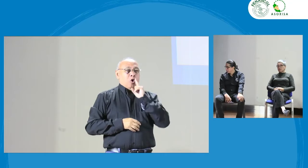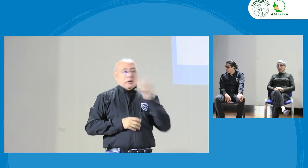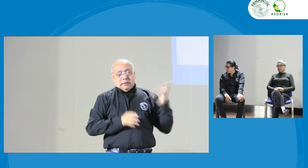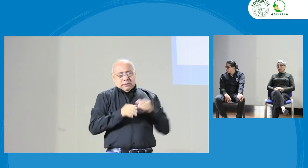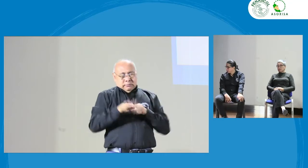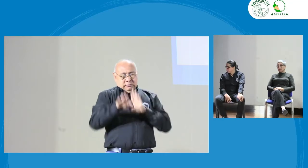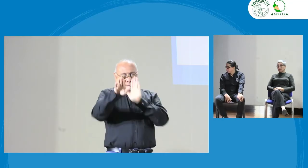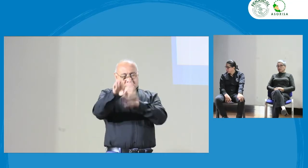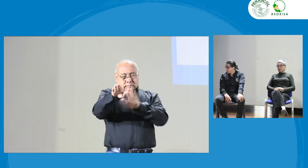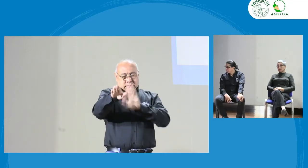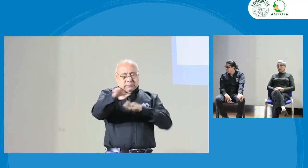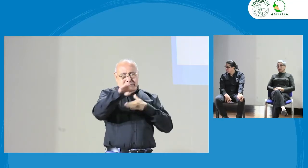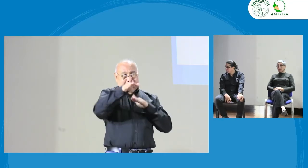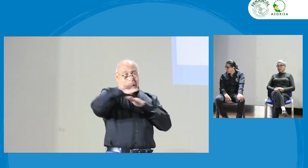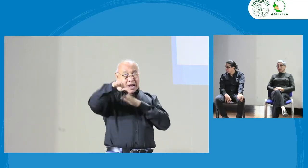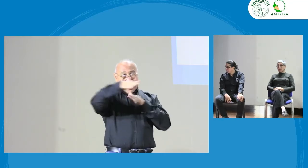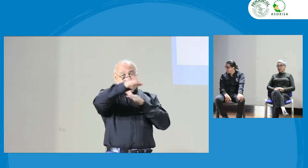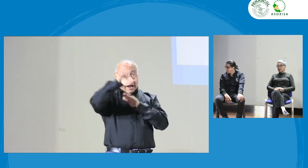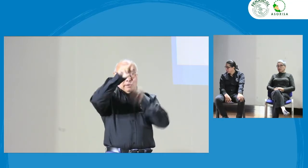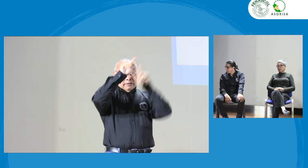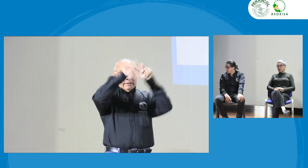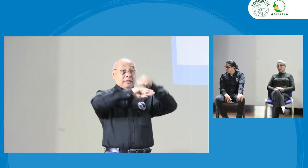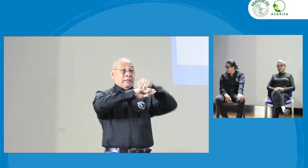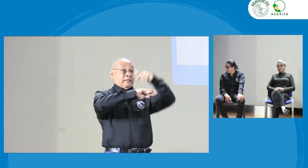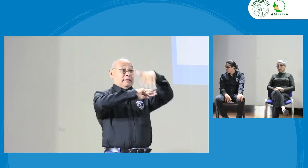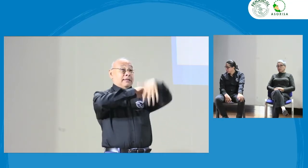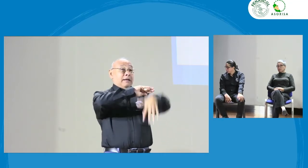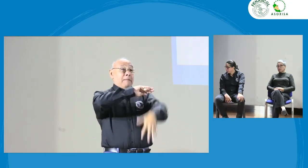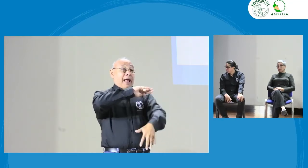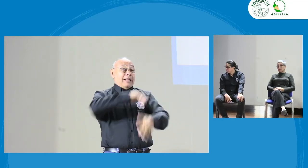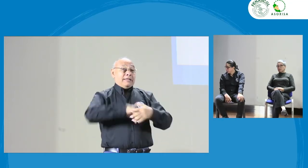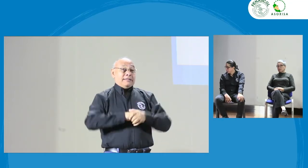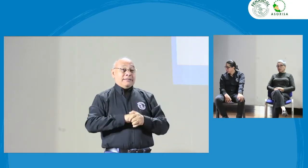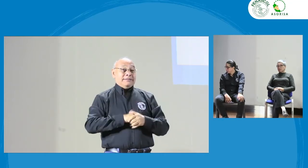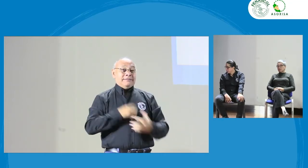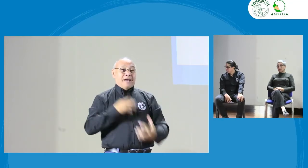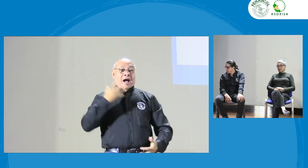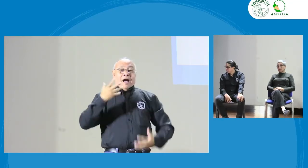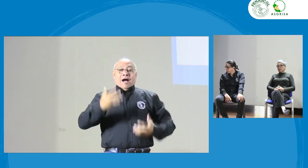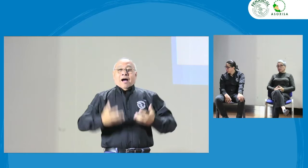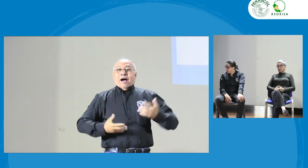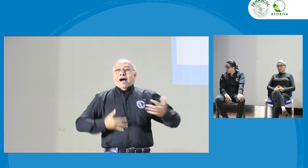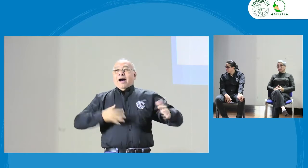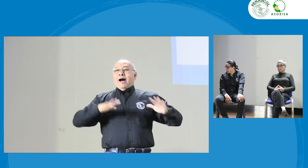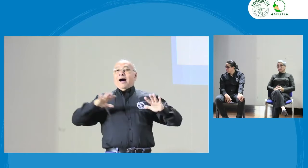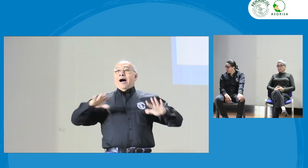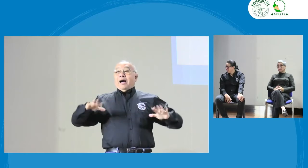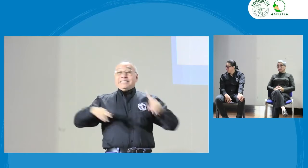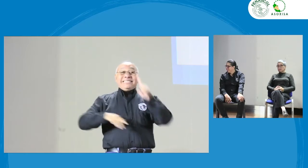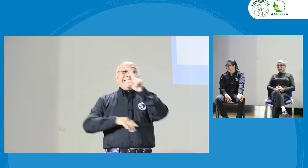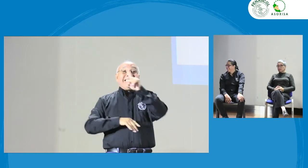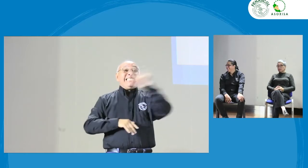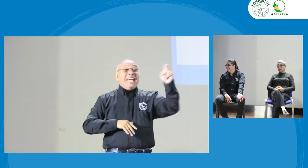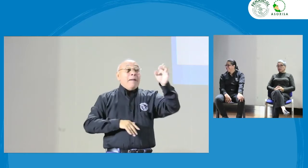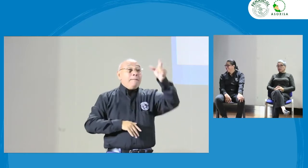con los representantes, 100 personas sordas que van a ir a los termales en